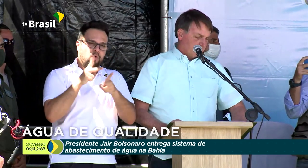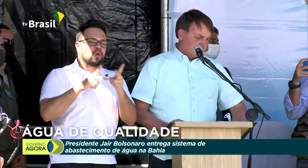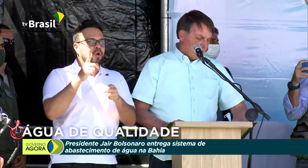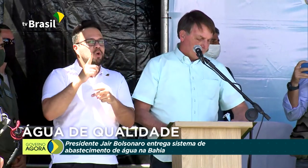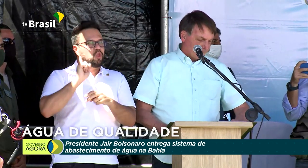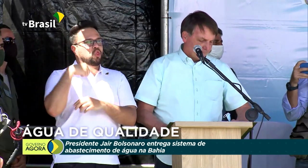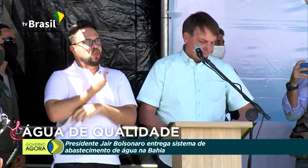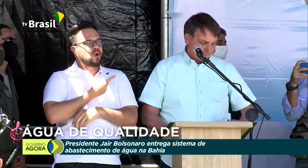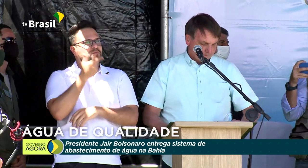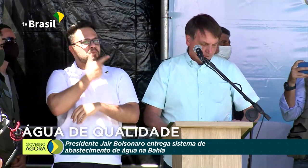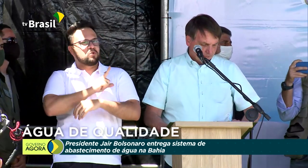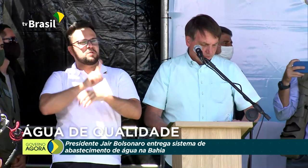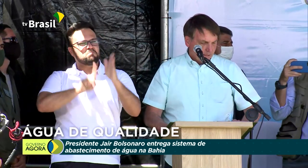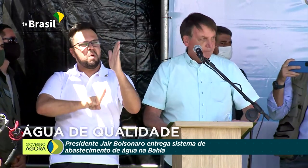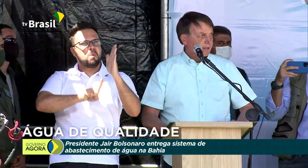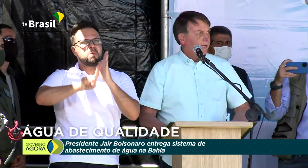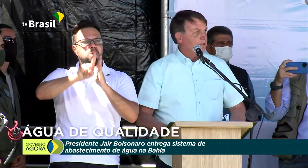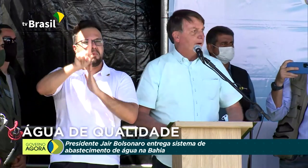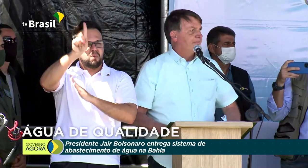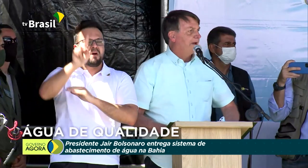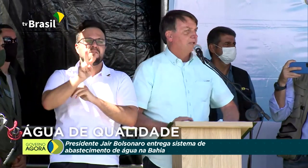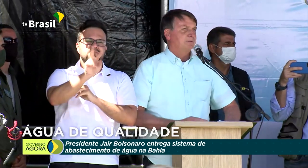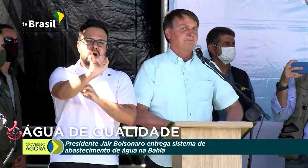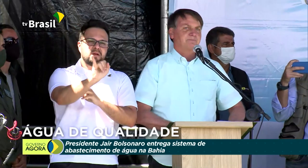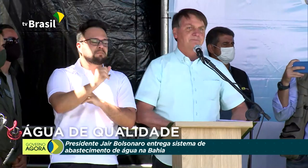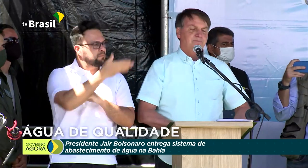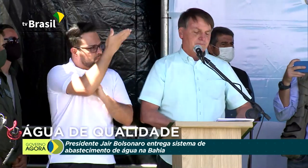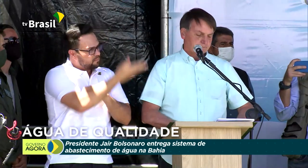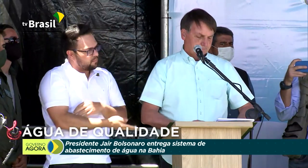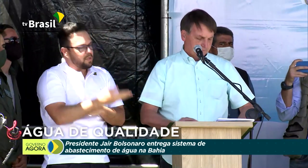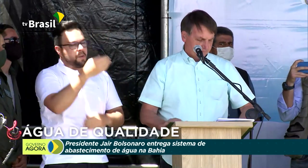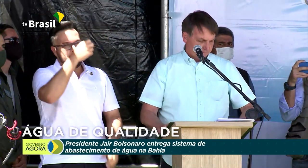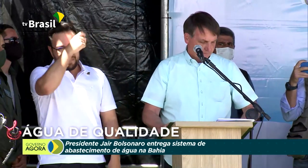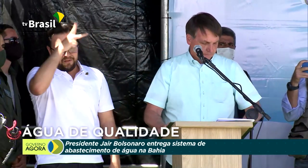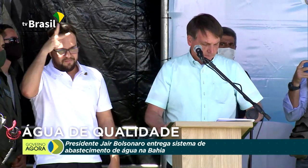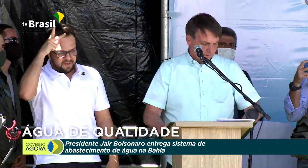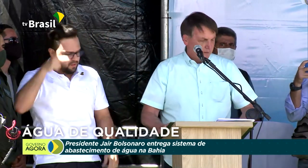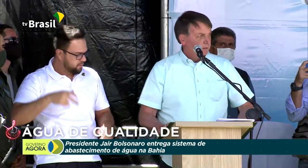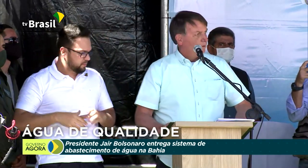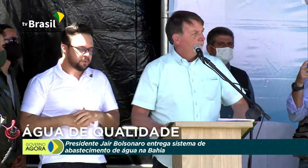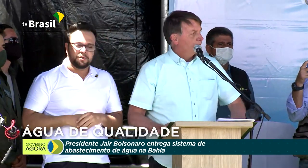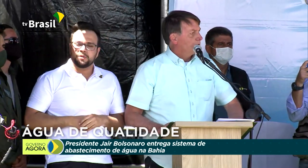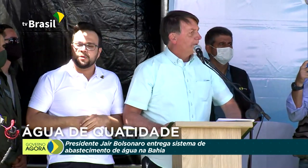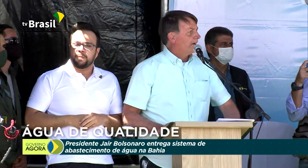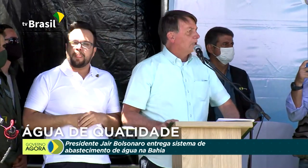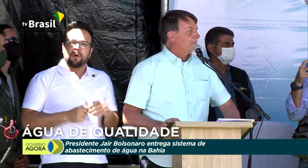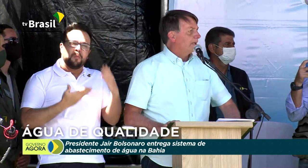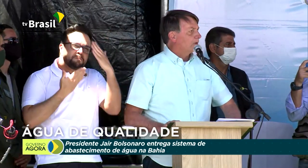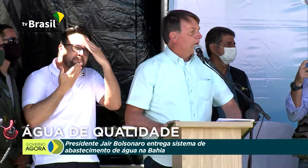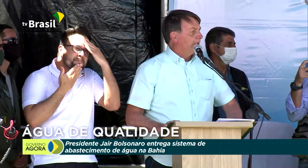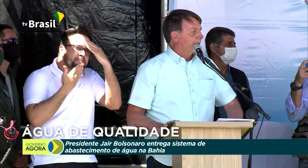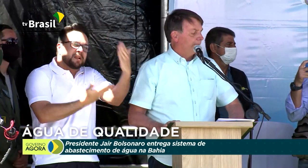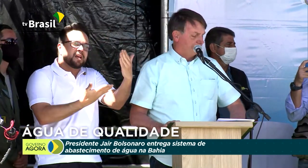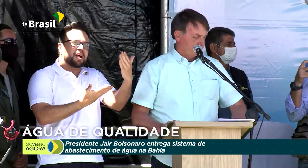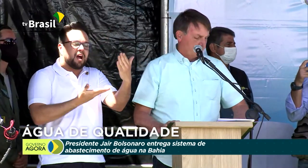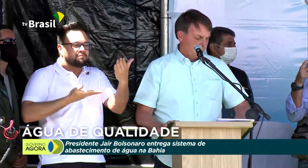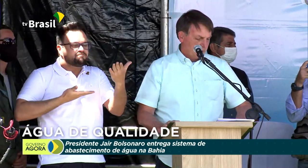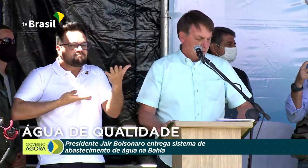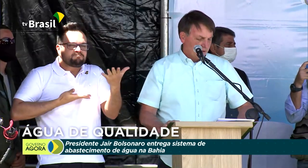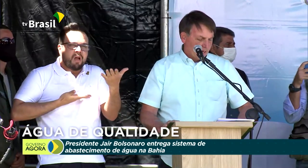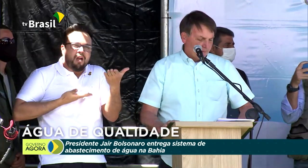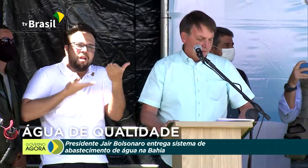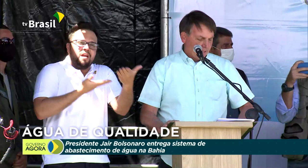chegaremos lá. apresado prefeito, muito obrigado pela acolhida.